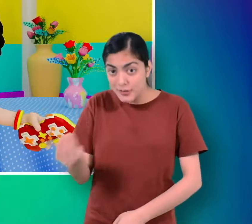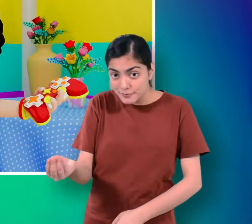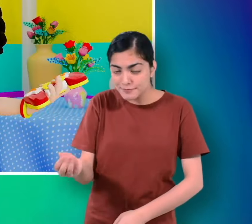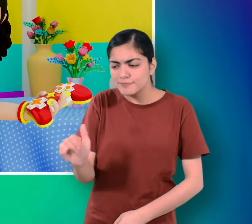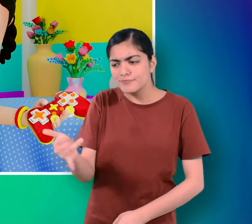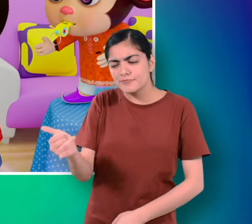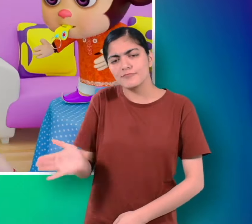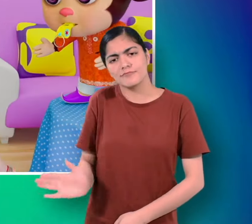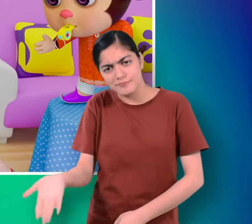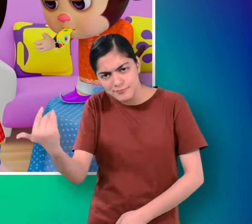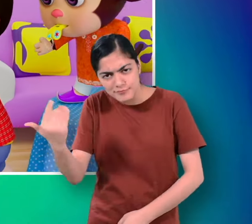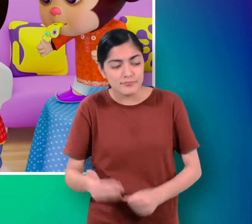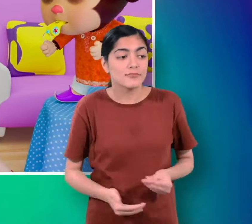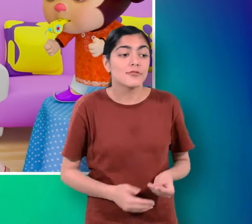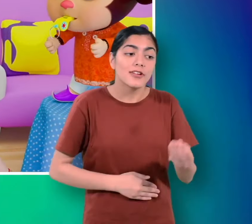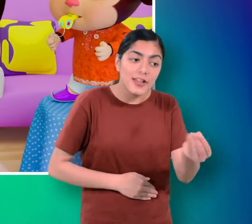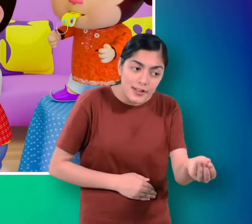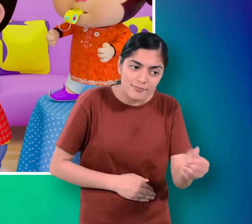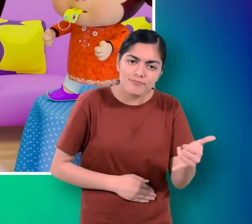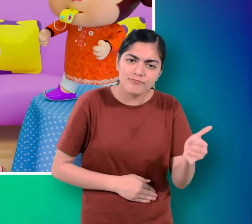तुम भी खेलो चुन्नू भाई